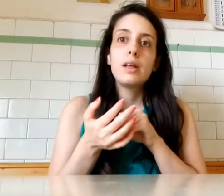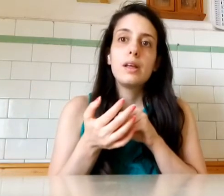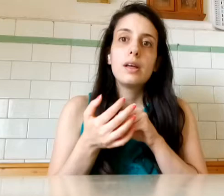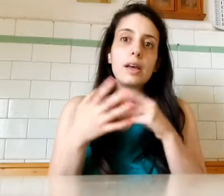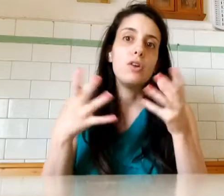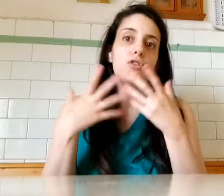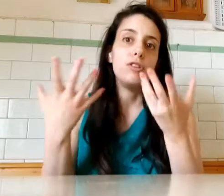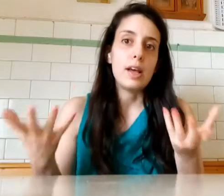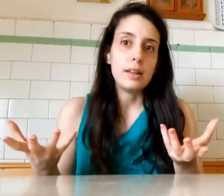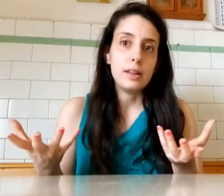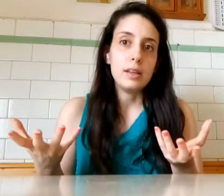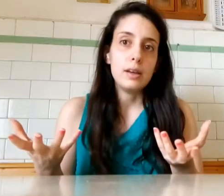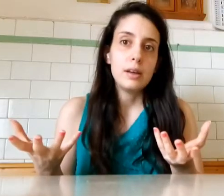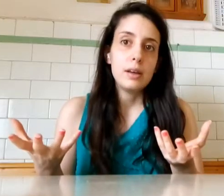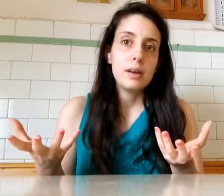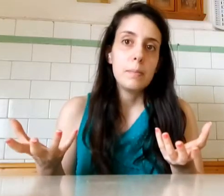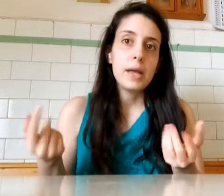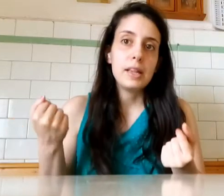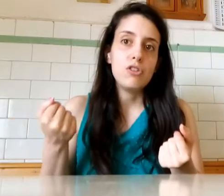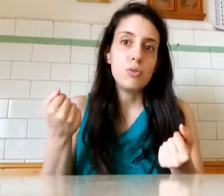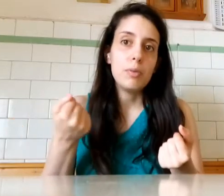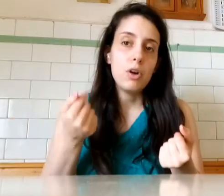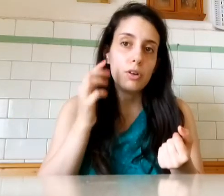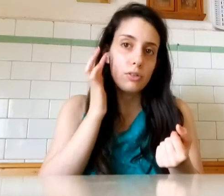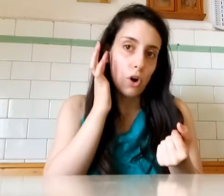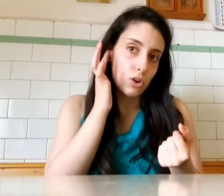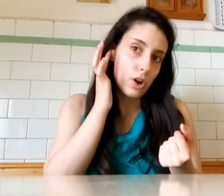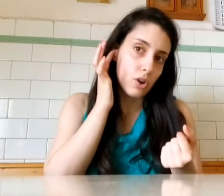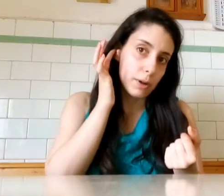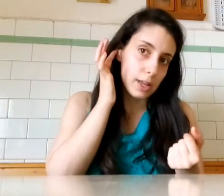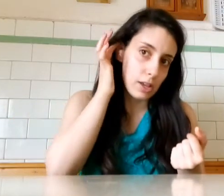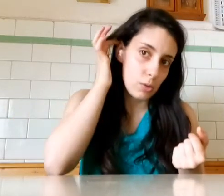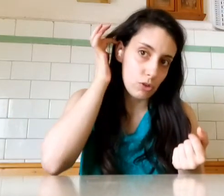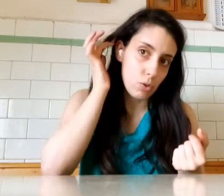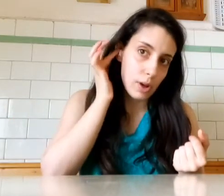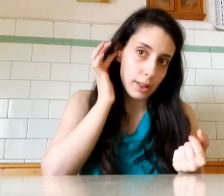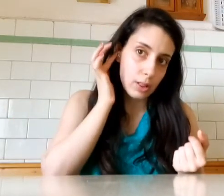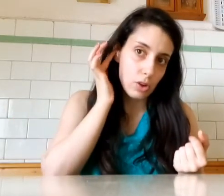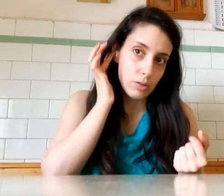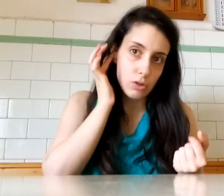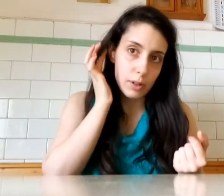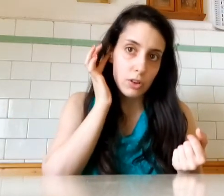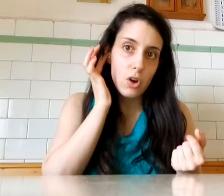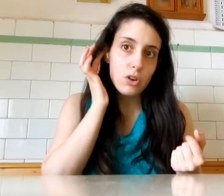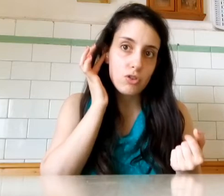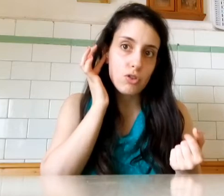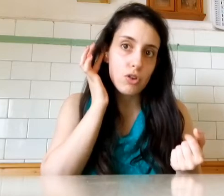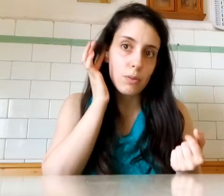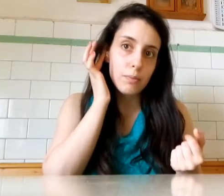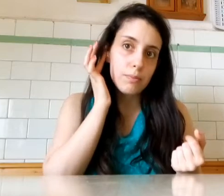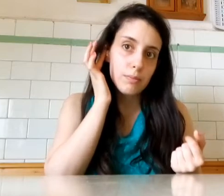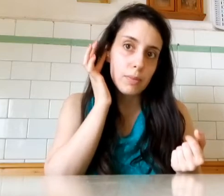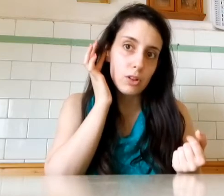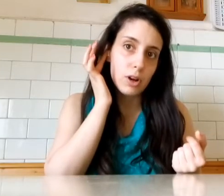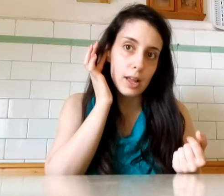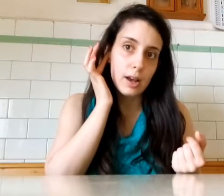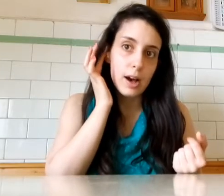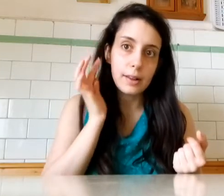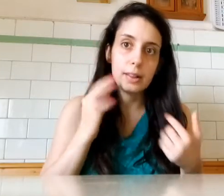Che non ci senti Mettici un po' D'olio Ecco perché io C'ho questo C'ho messo l'olio C'ho messo anche la carta